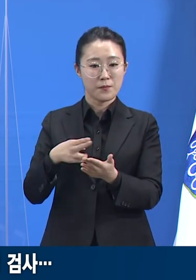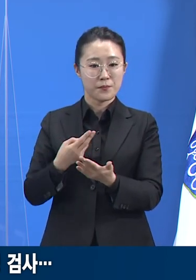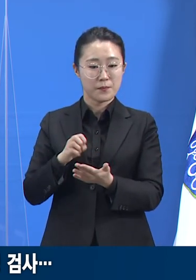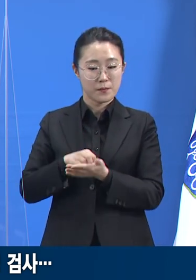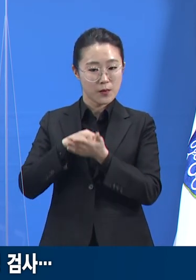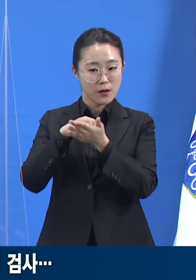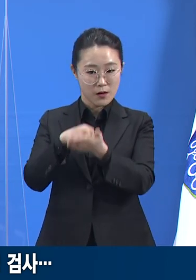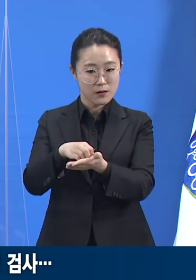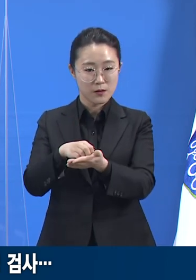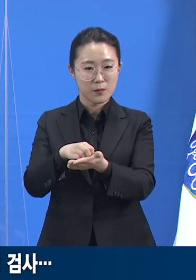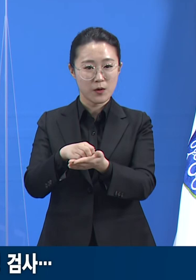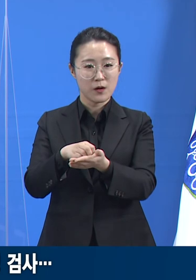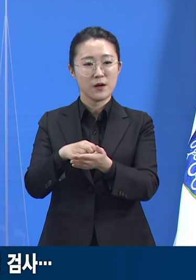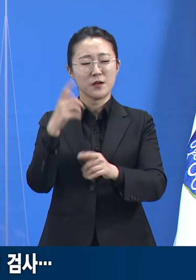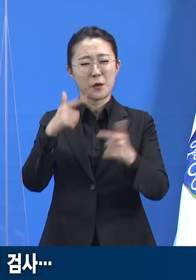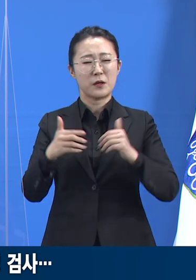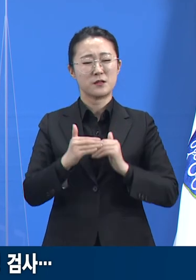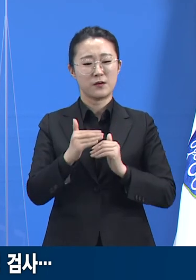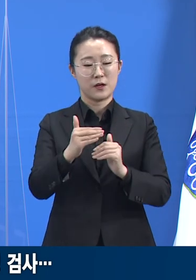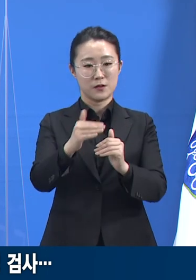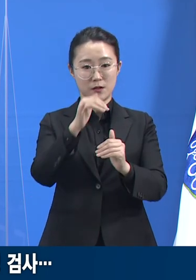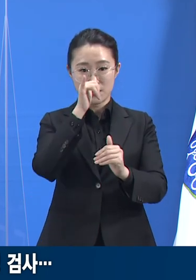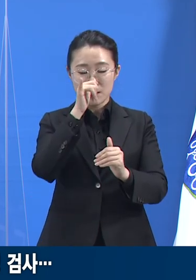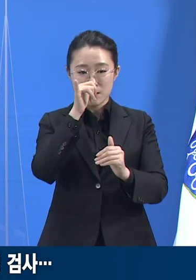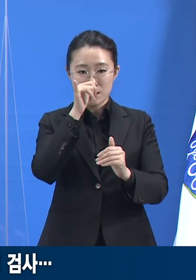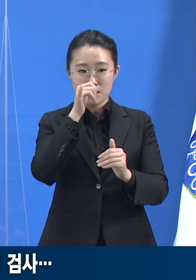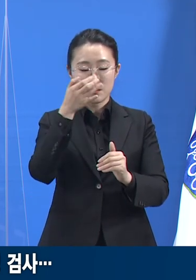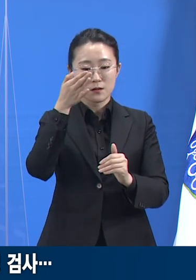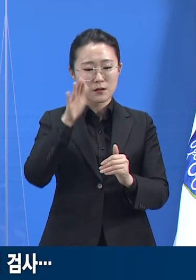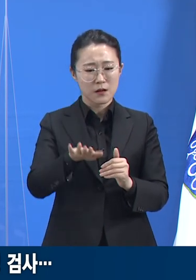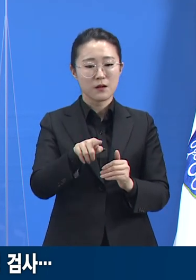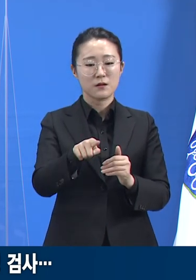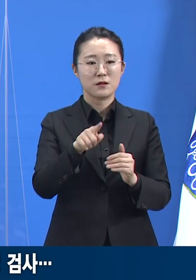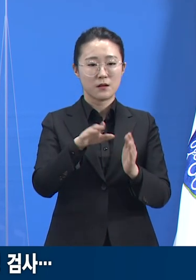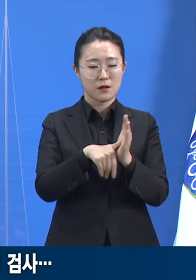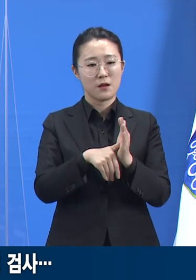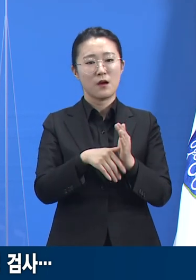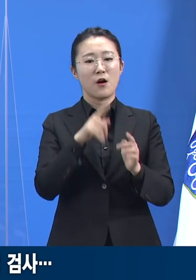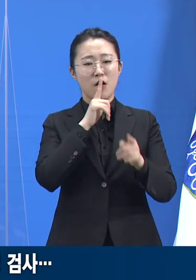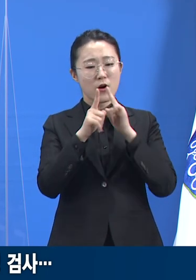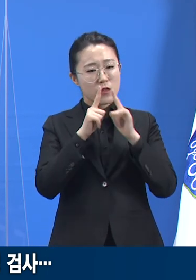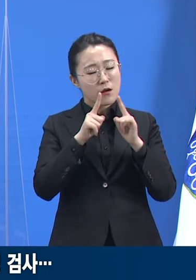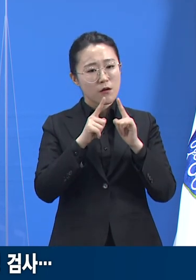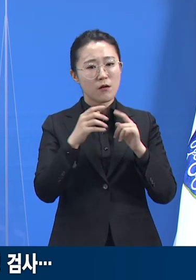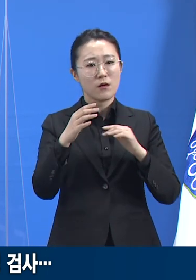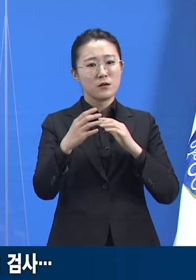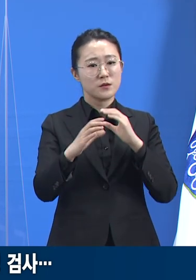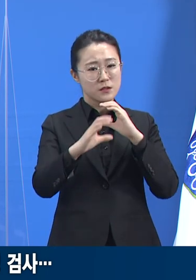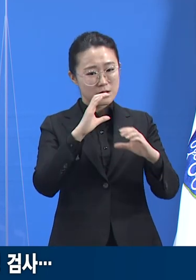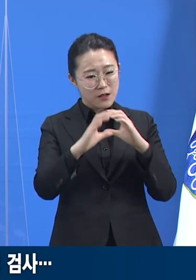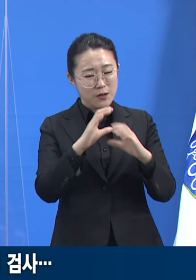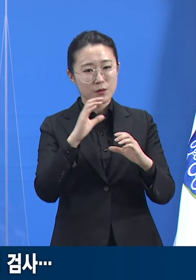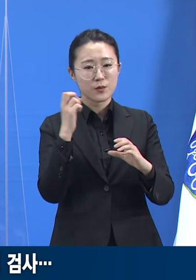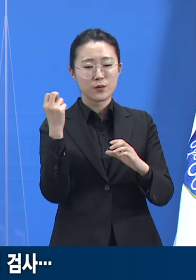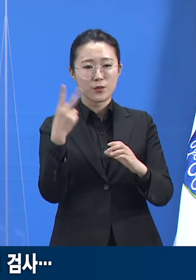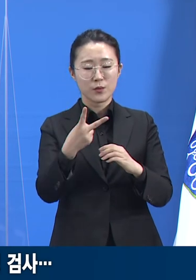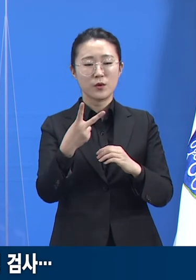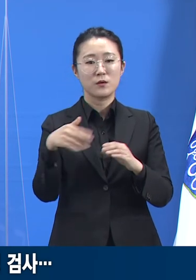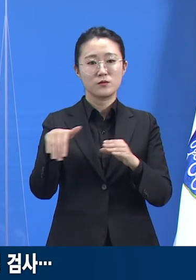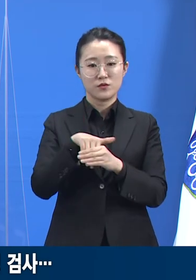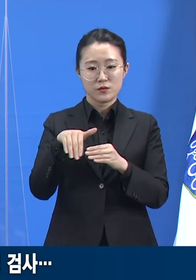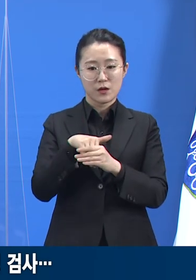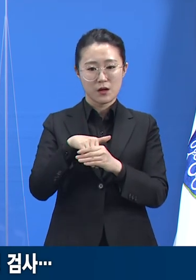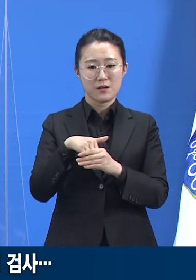모든 과정에 언어와 문화의 장벽이 있어 큰 부하가 걸립니다. 따라서 필요한 자원을 적절히